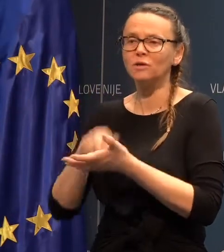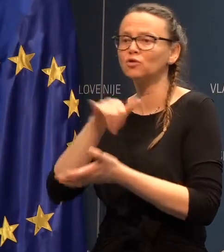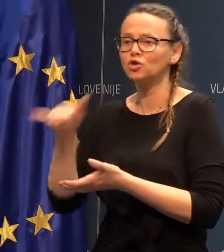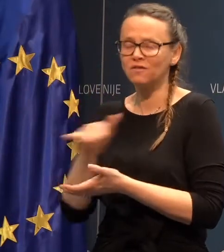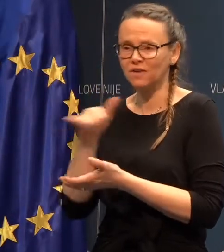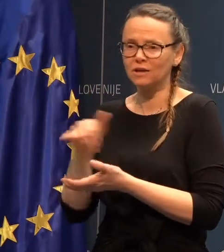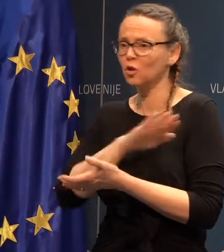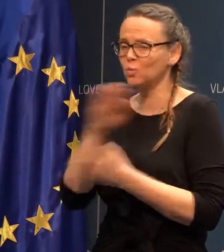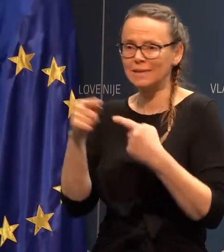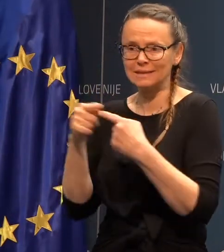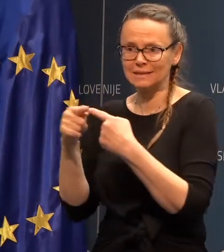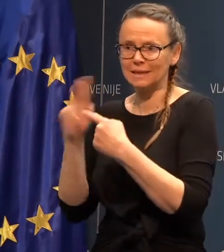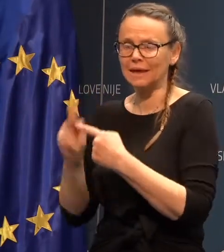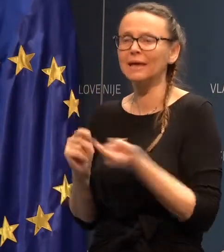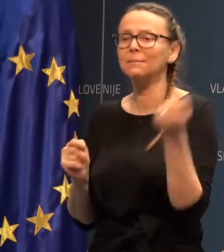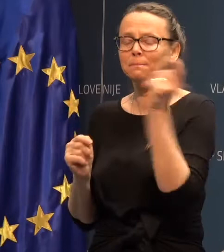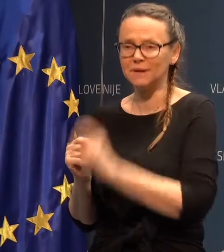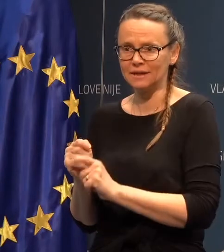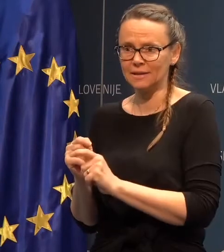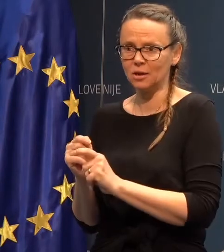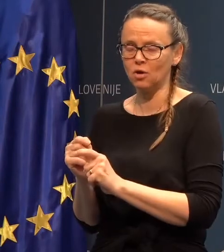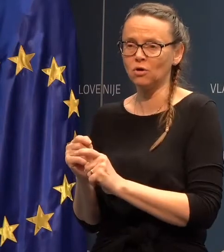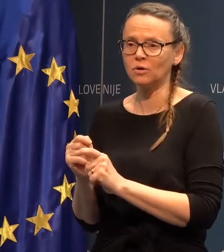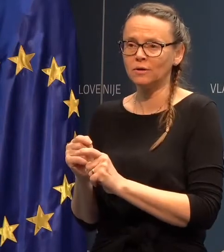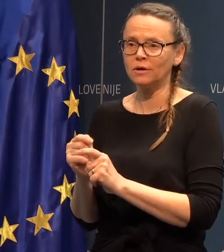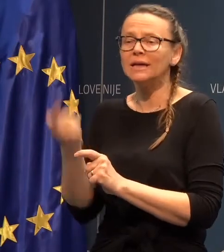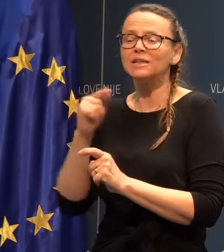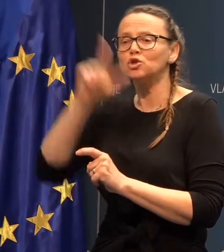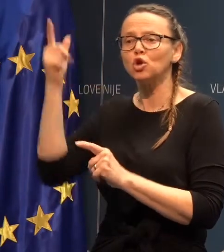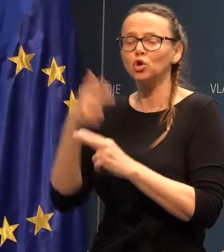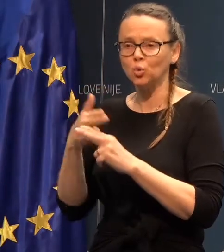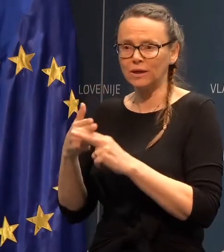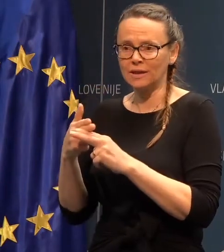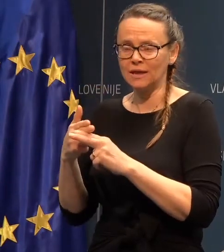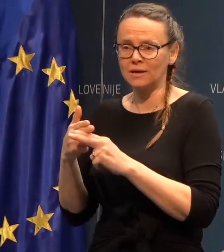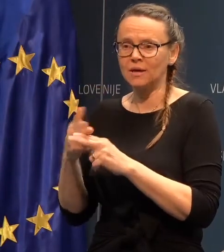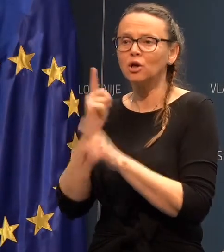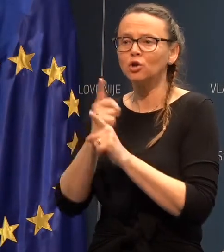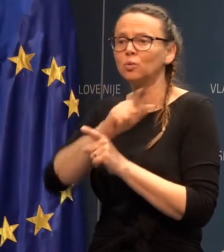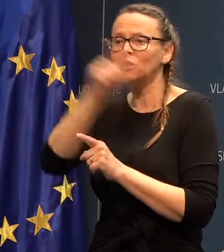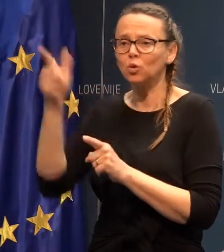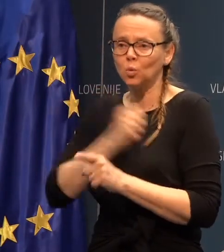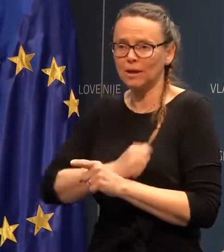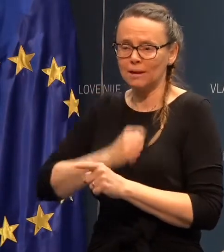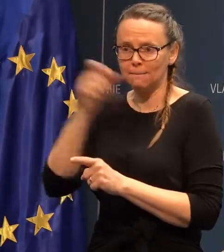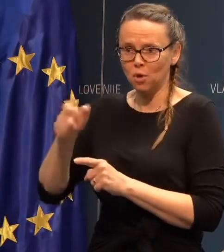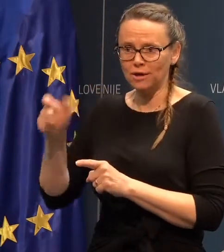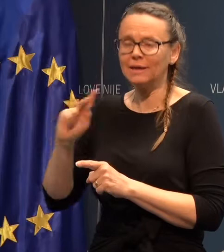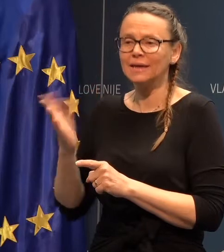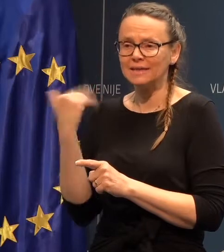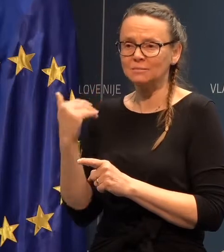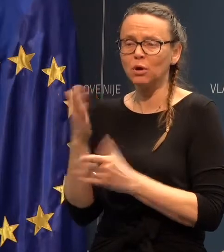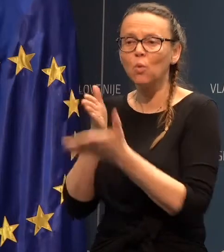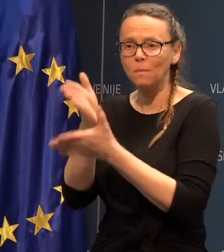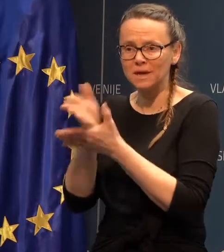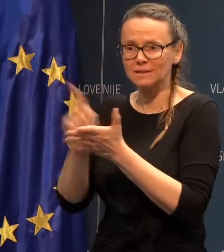vedno vse stike, ki pridajo vnešene iz tojine. Namreč ljudi drugi bolniki, ki smo jih